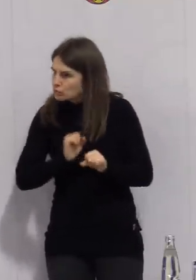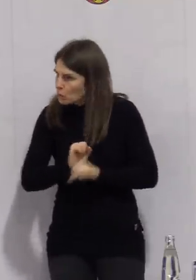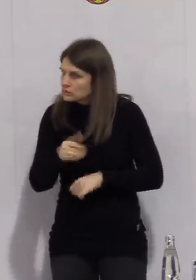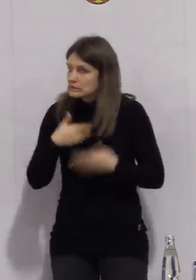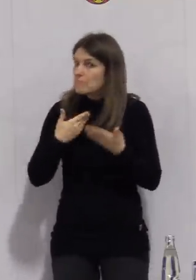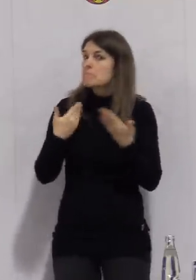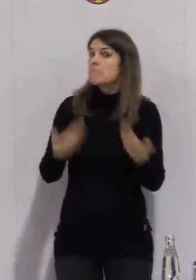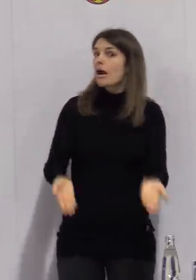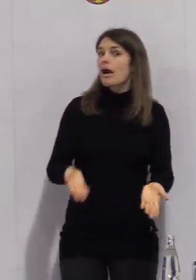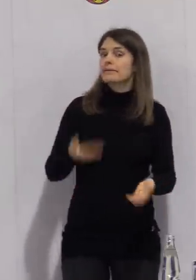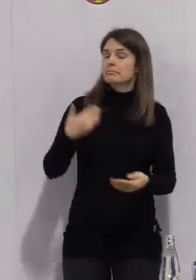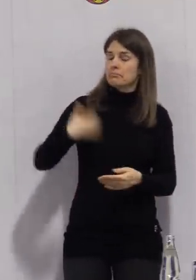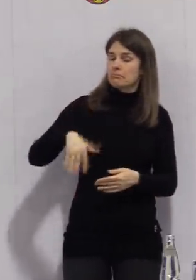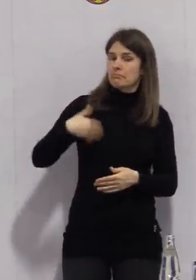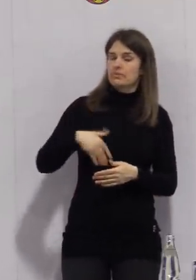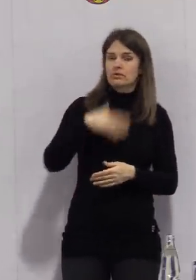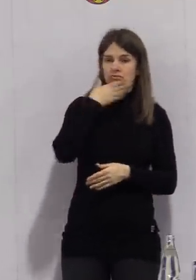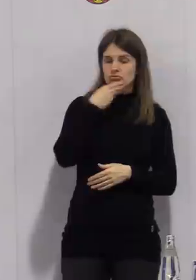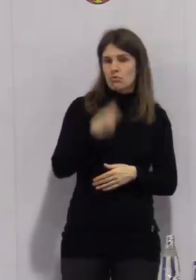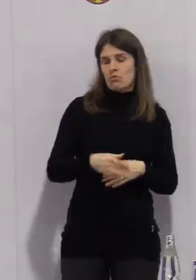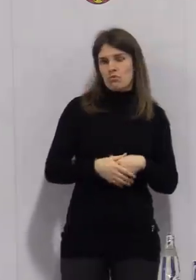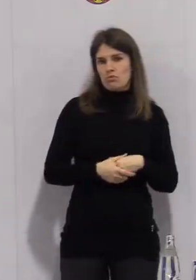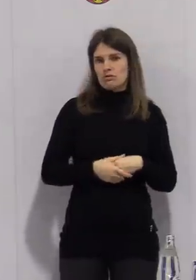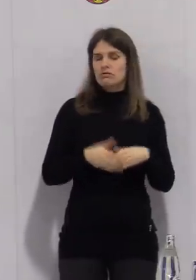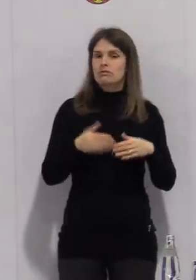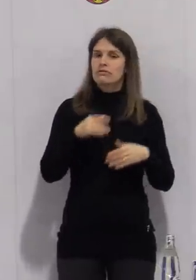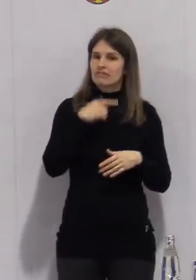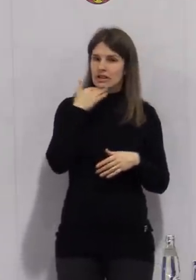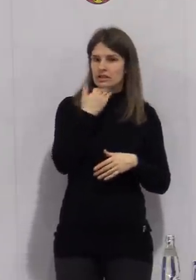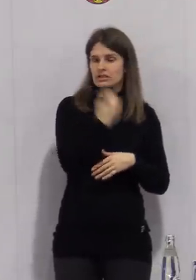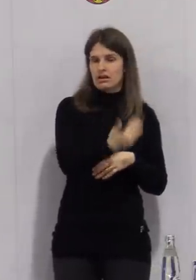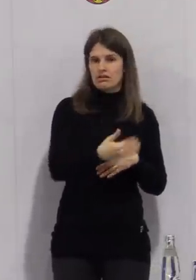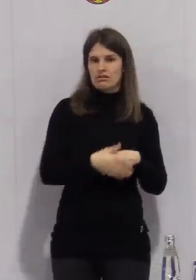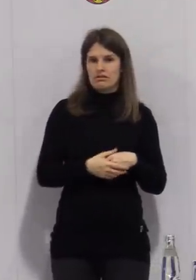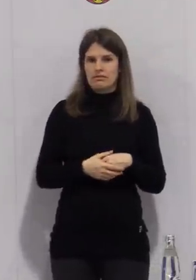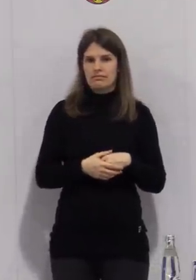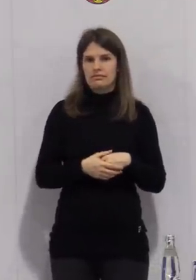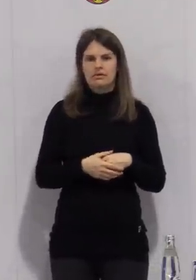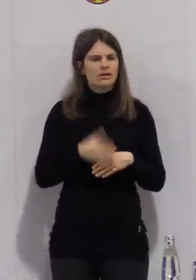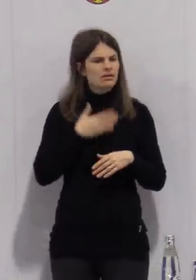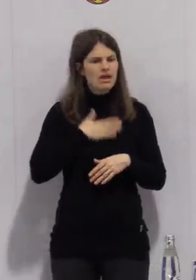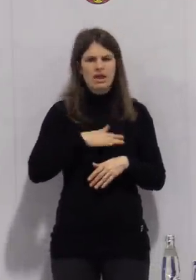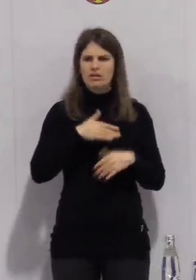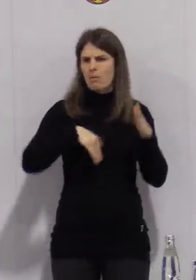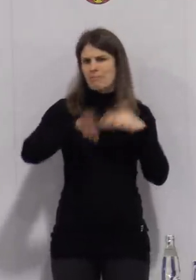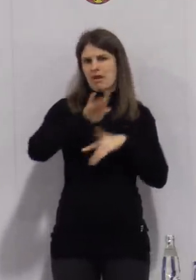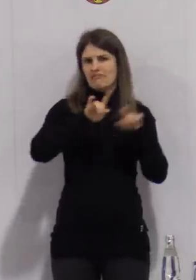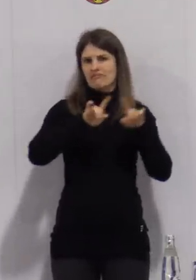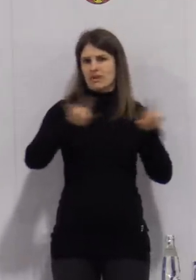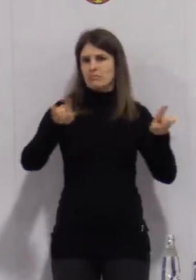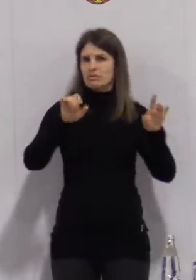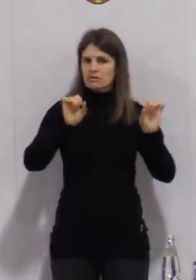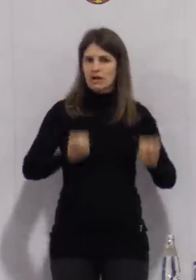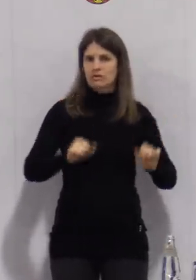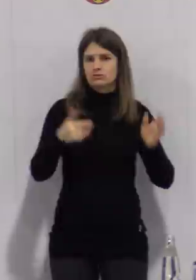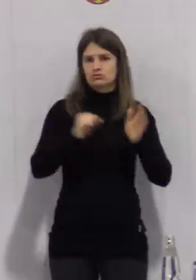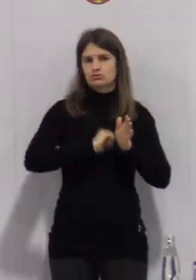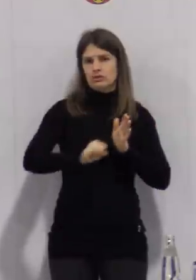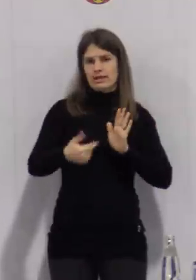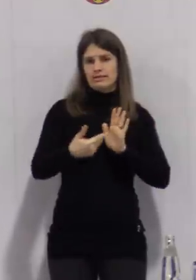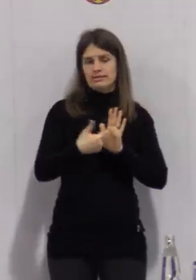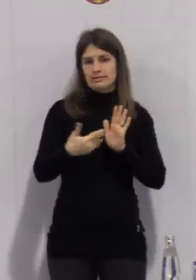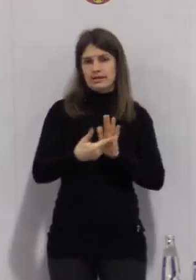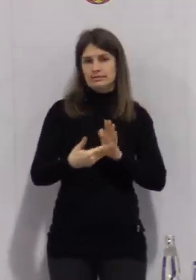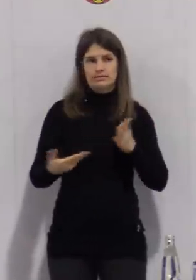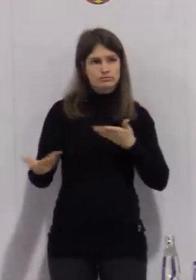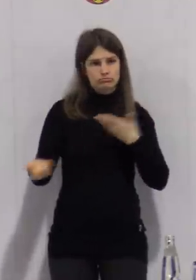sich ganz intensiv mit der Infektionslage beschäftigen. Wir fordern auch alle auf, das zu tun. Die Unterstützung,